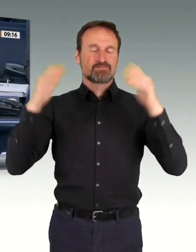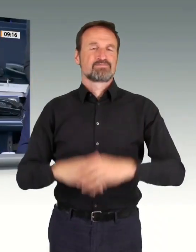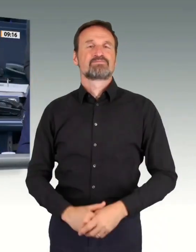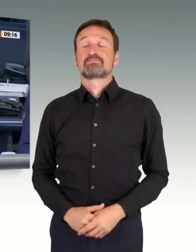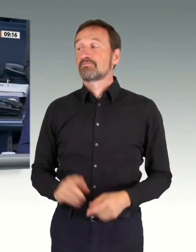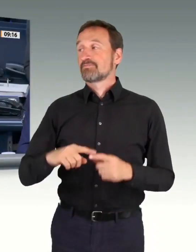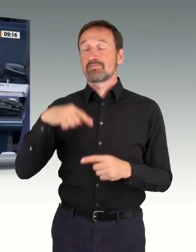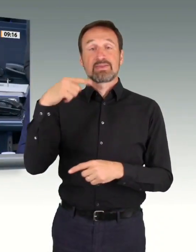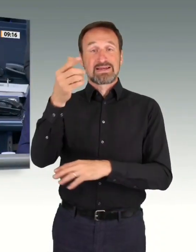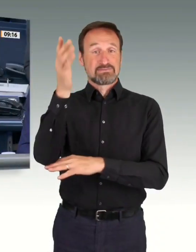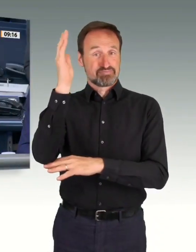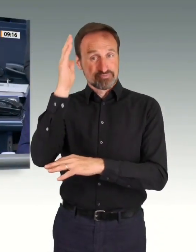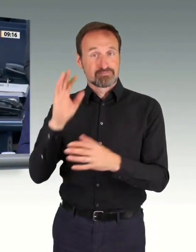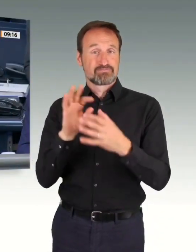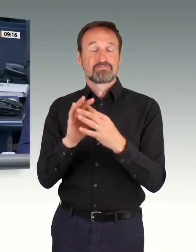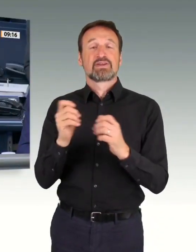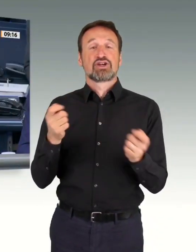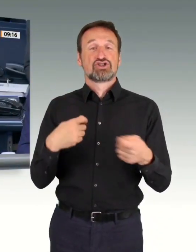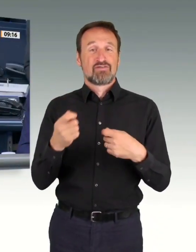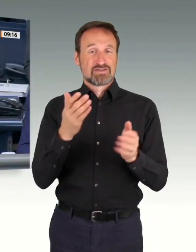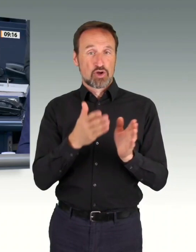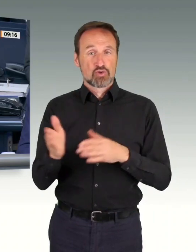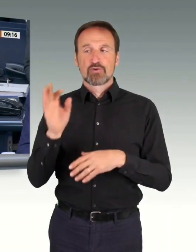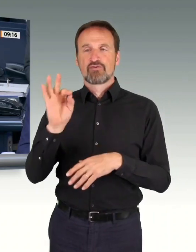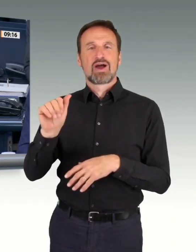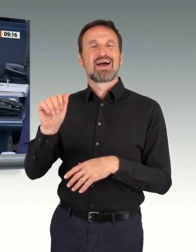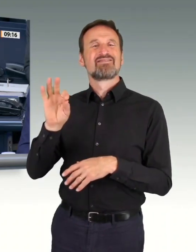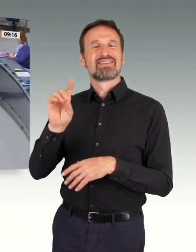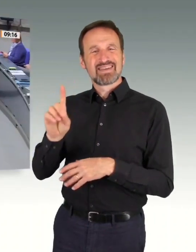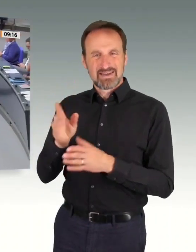Nächster Redner zur Geschäftsordnung für die AfD-Fraktion, Dr. Bernd Baumann.